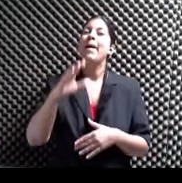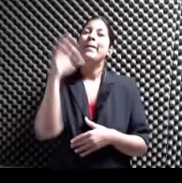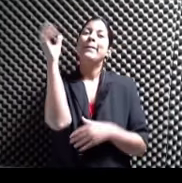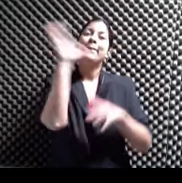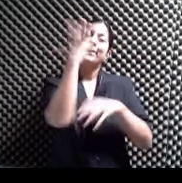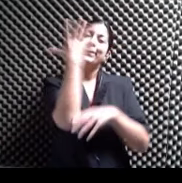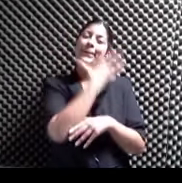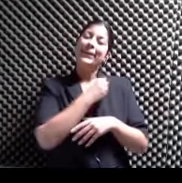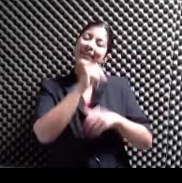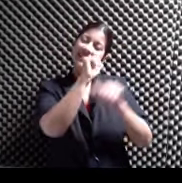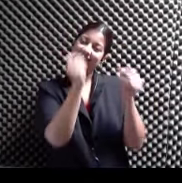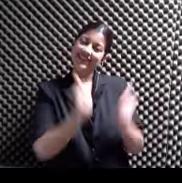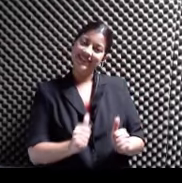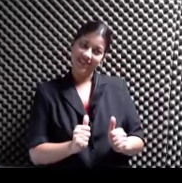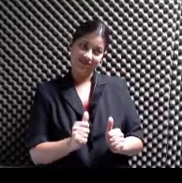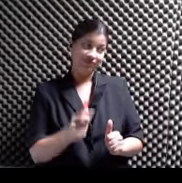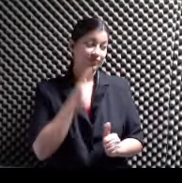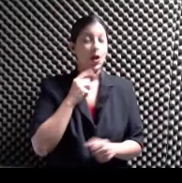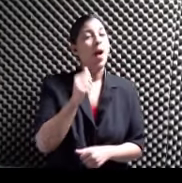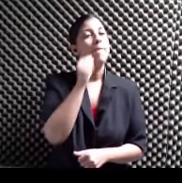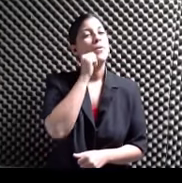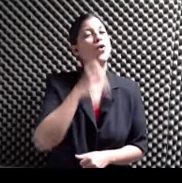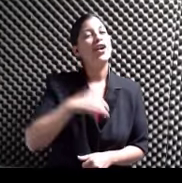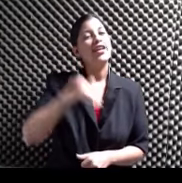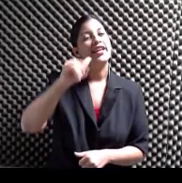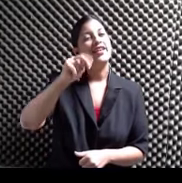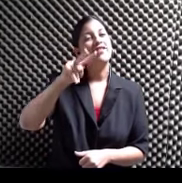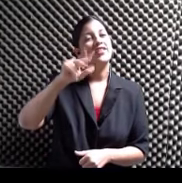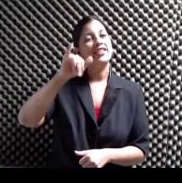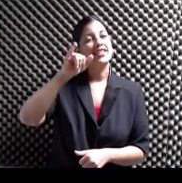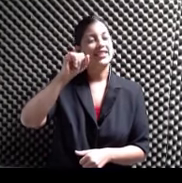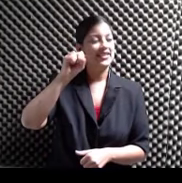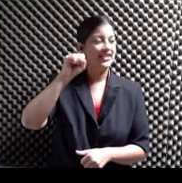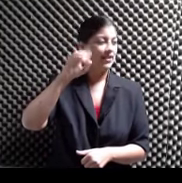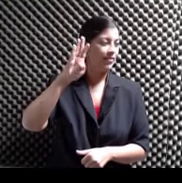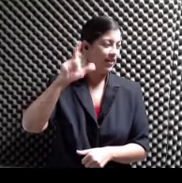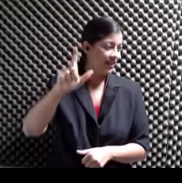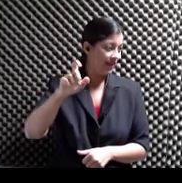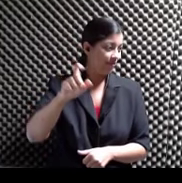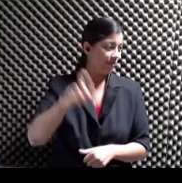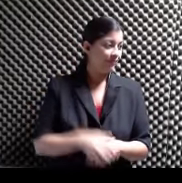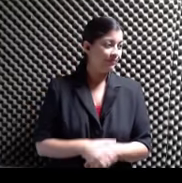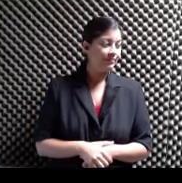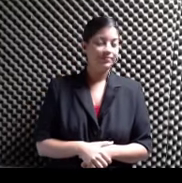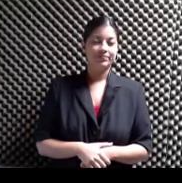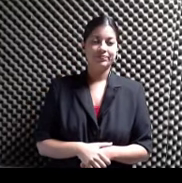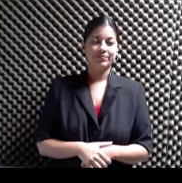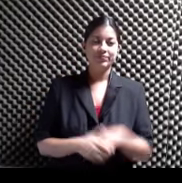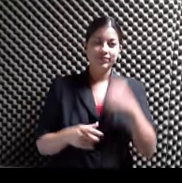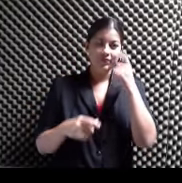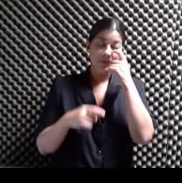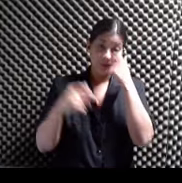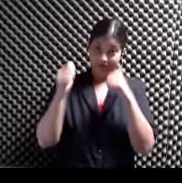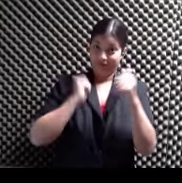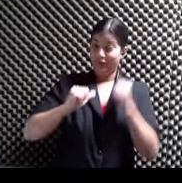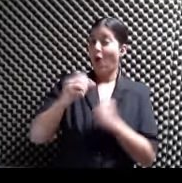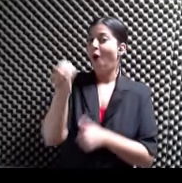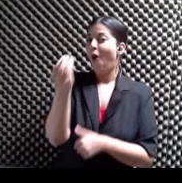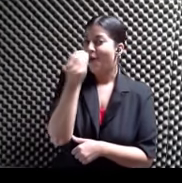Poundless Theater Company Vuelve Nos trae a Nancy Millán Otra vez Con Mujer Invisible Un espectáculo cómico Unipersonal Y